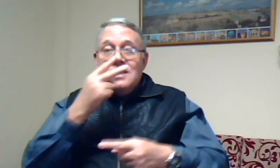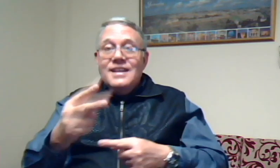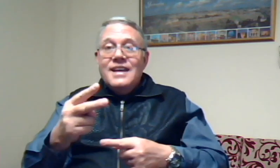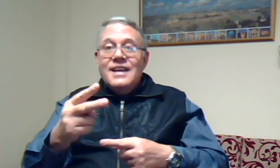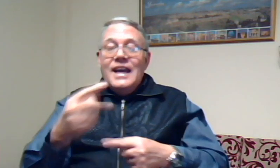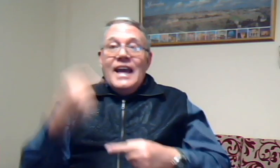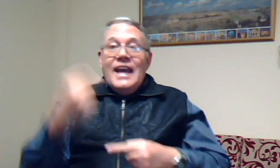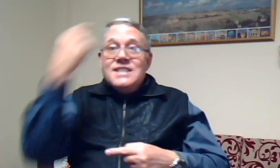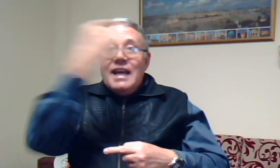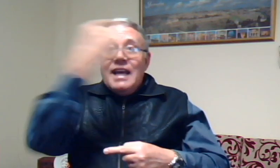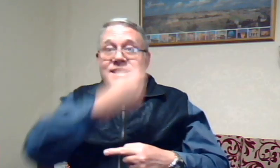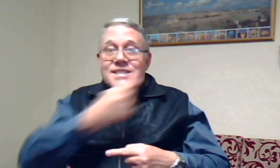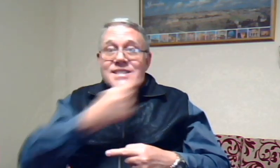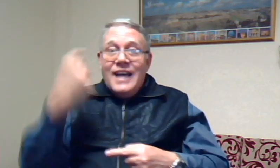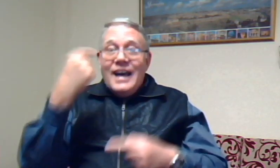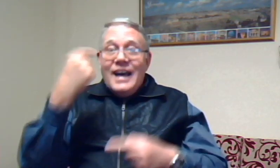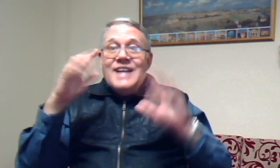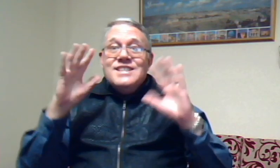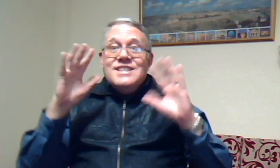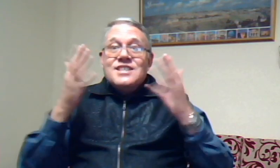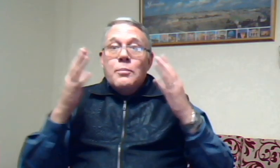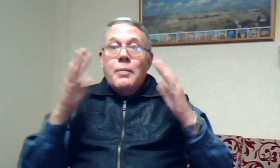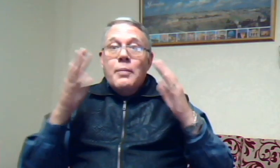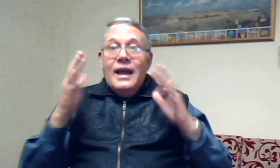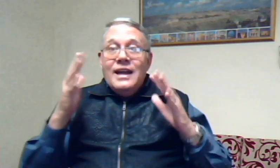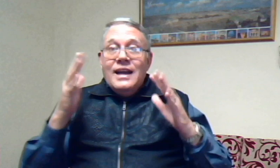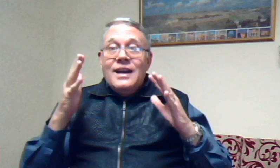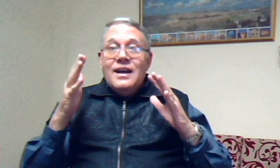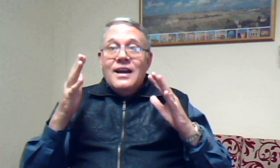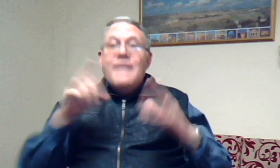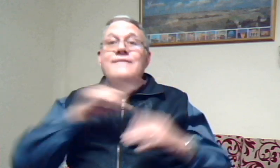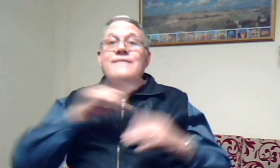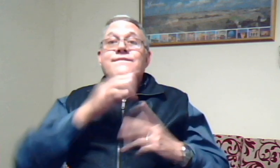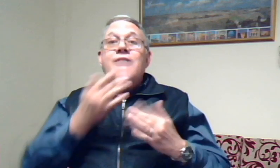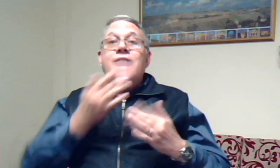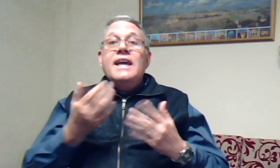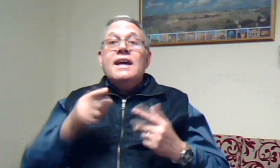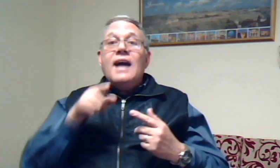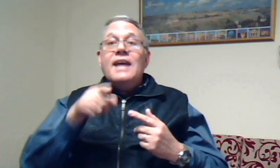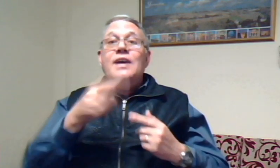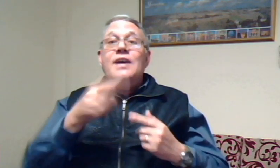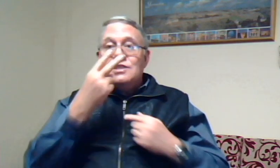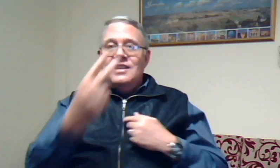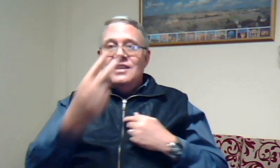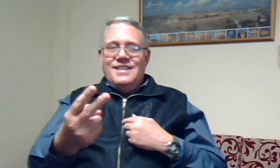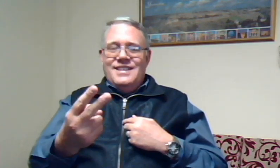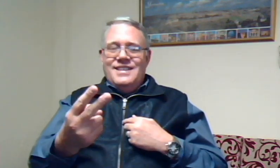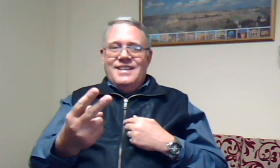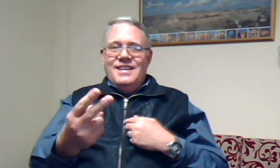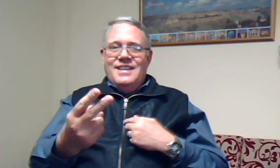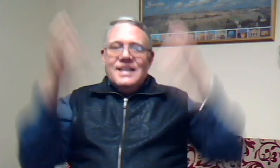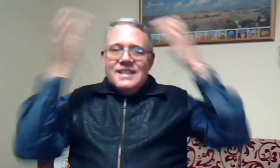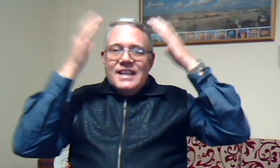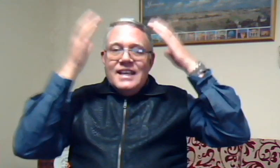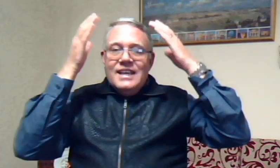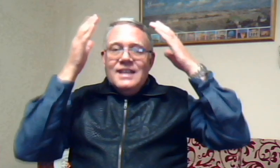en sy gezicht sal blink wanneer hy jou sê. Die Heere